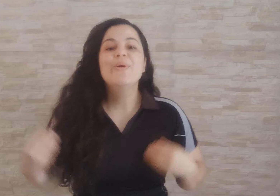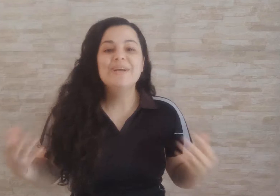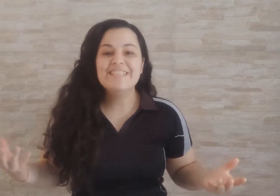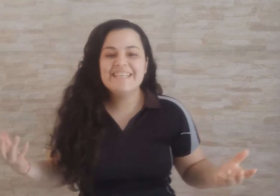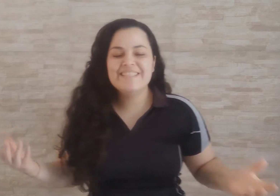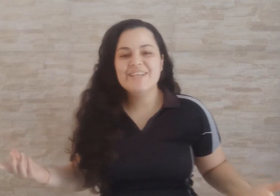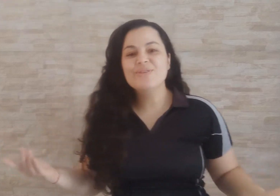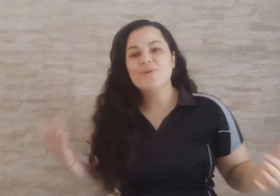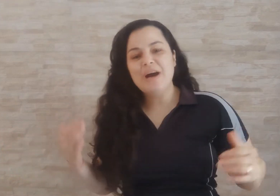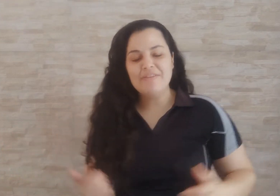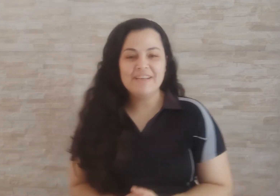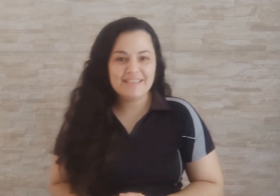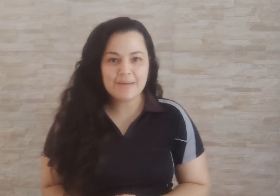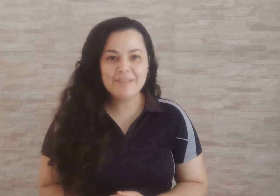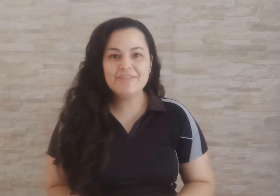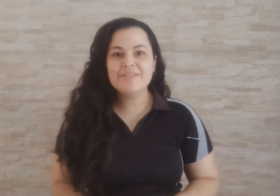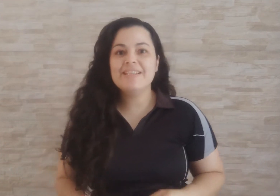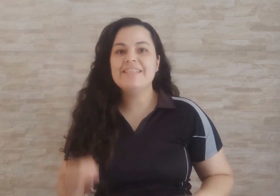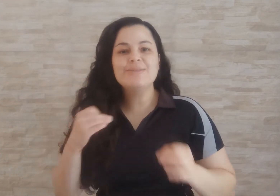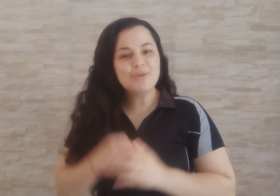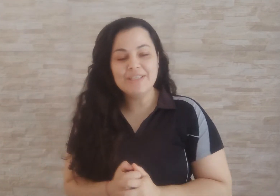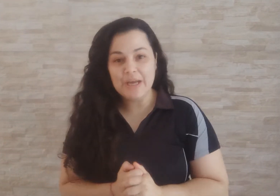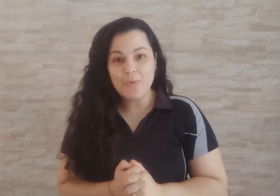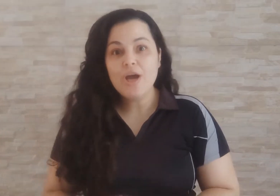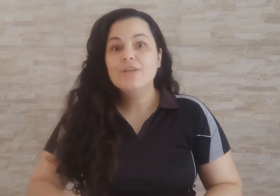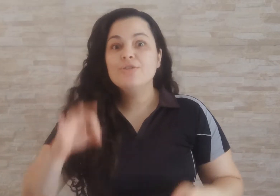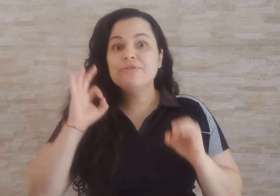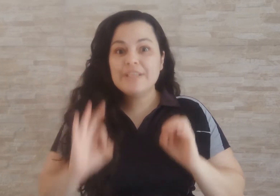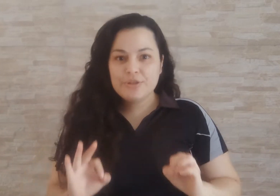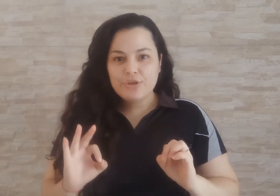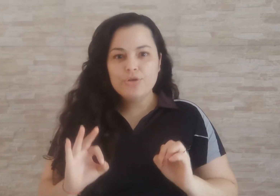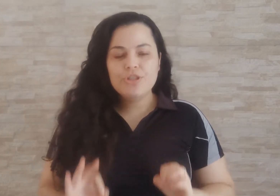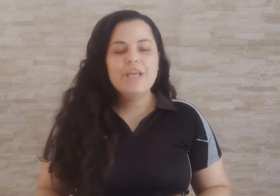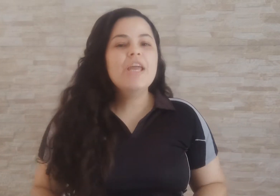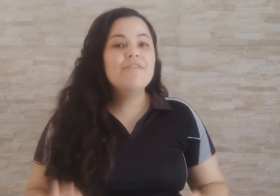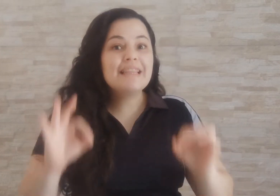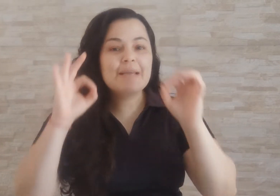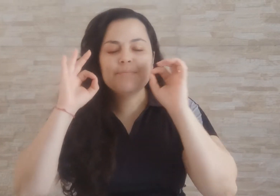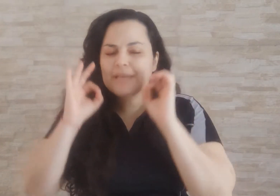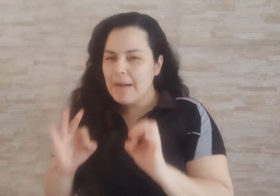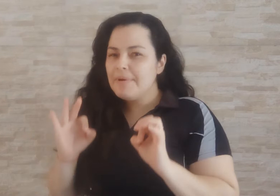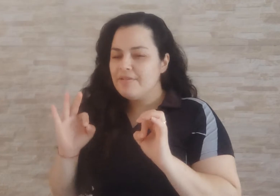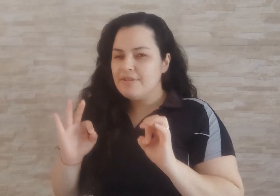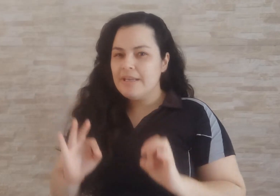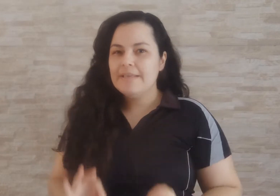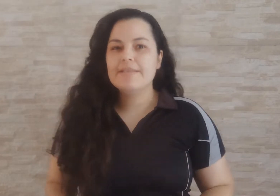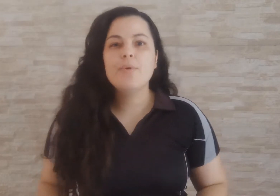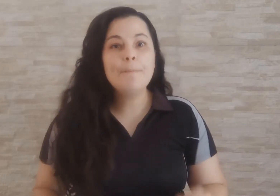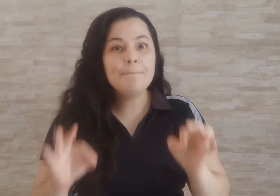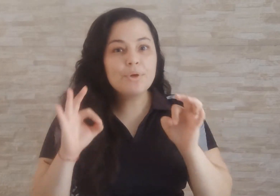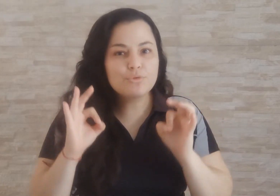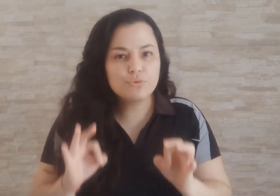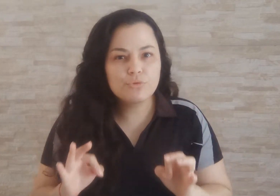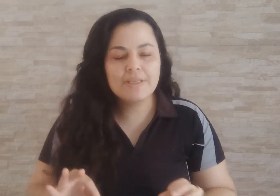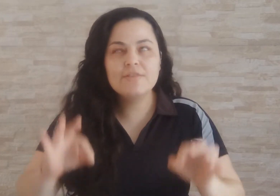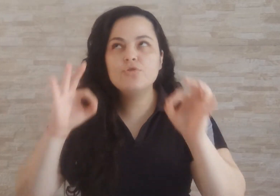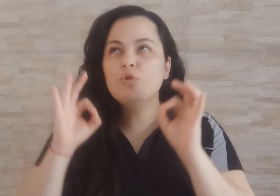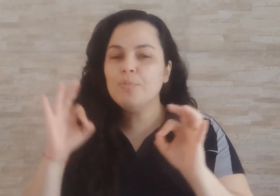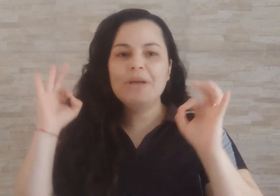Oi gente, eu sou o Rafaela Sabendo e você está no meu canal. No vídeo de hoje eu vim lembrar pra vocês um produto que super